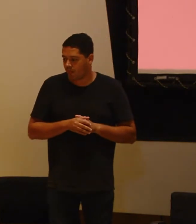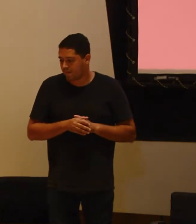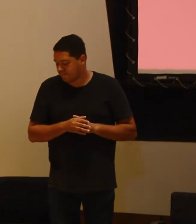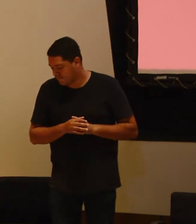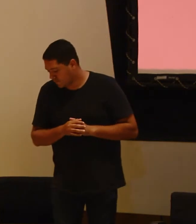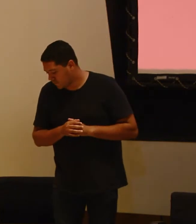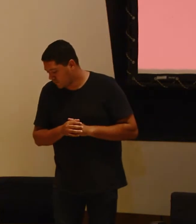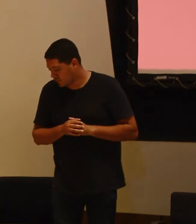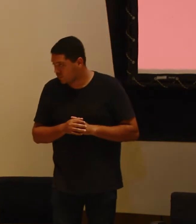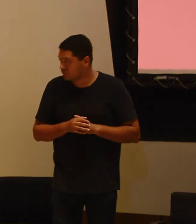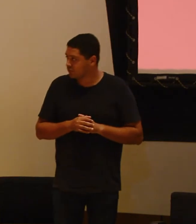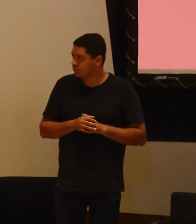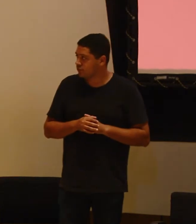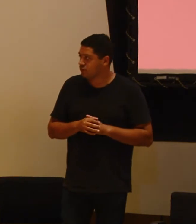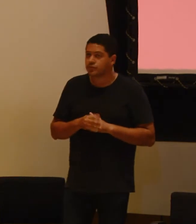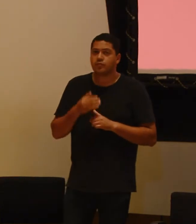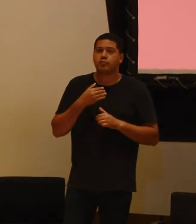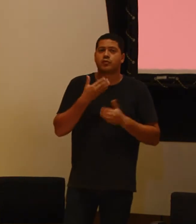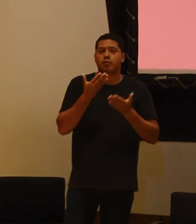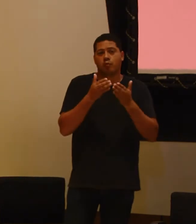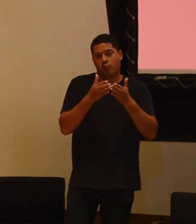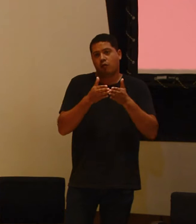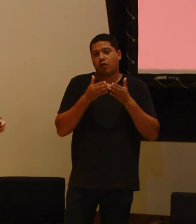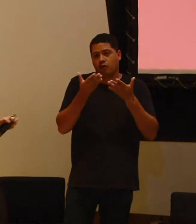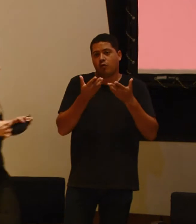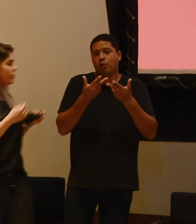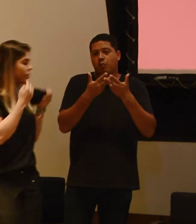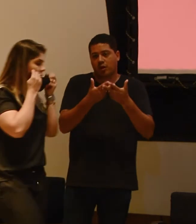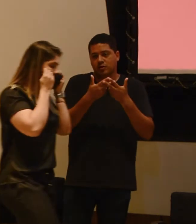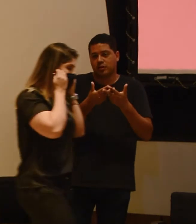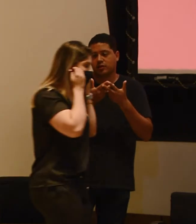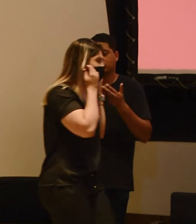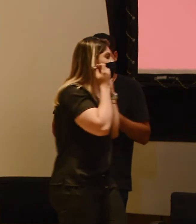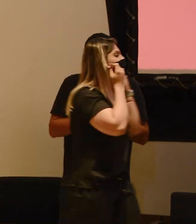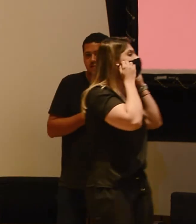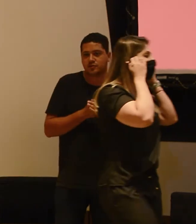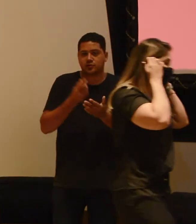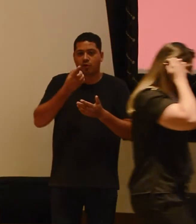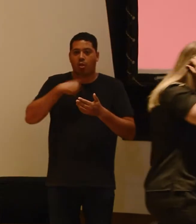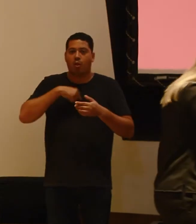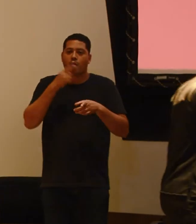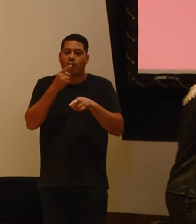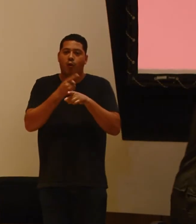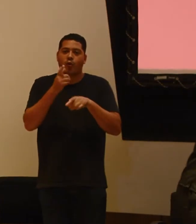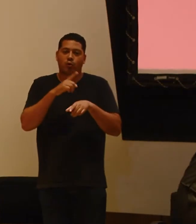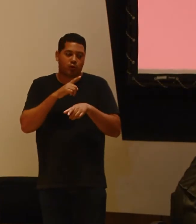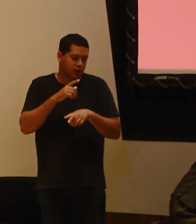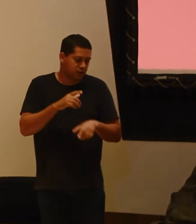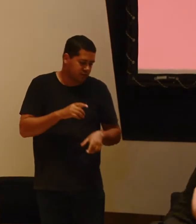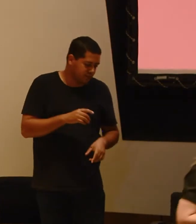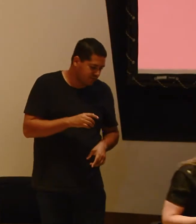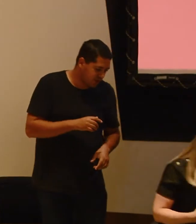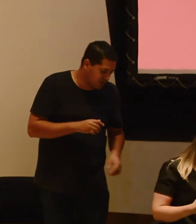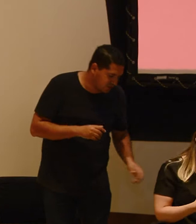Pessoal, vou pedir para vocês terem um pouquinho de paciência, nosso encontro estava programado para terminar às 18h, nós estamos com 30 minutos só de